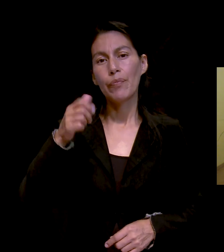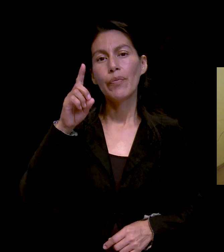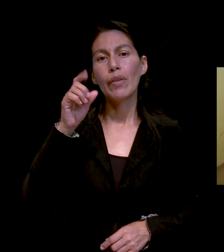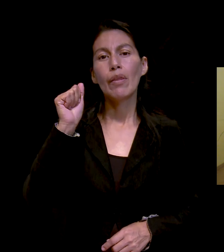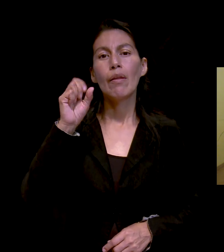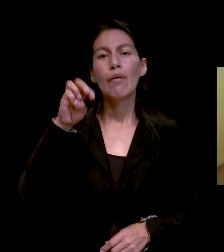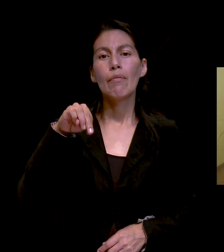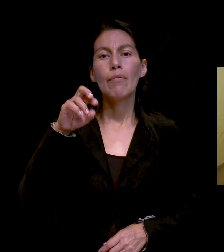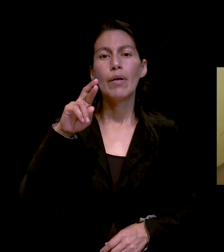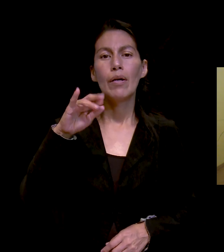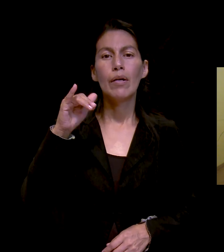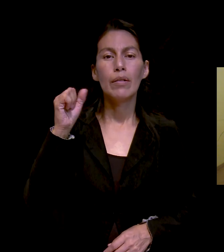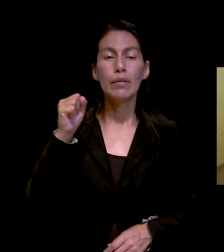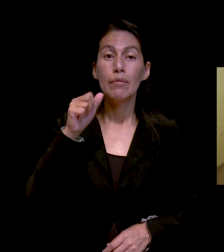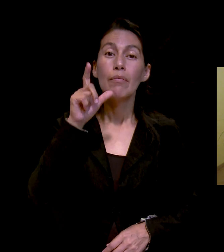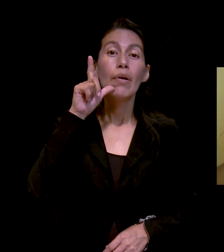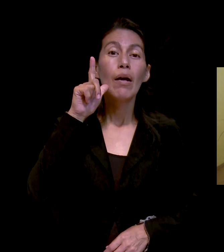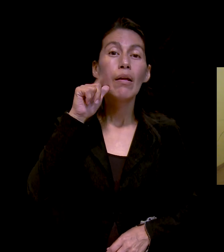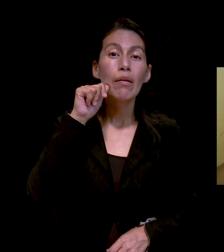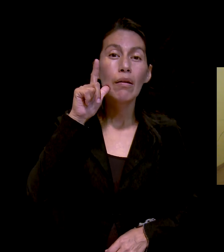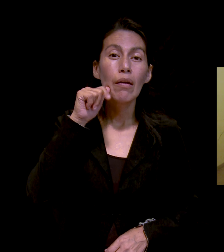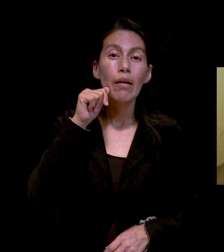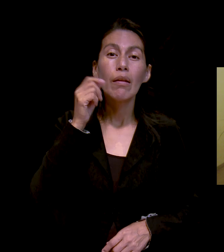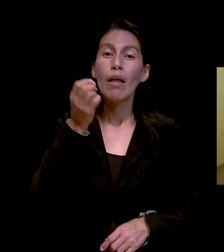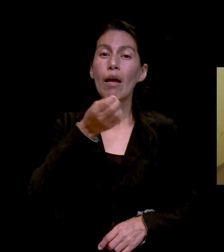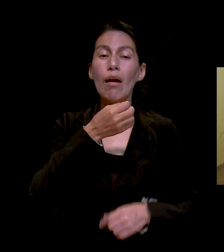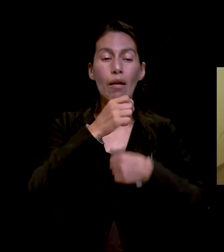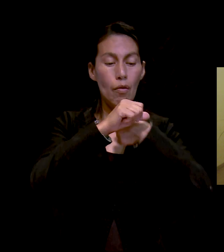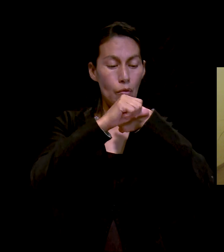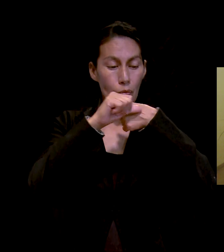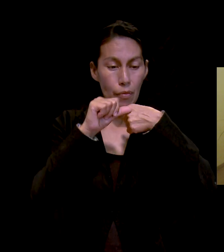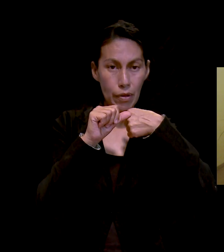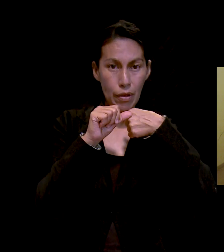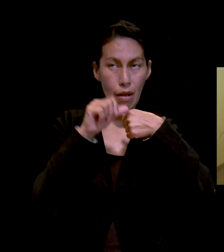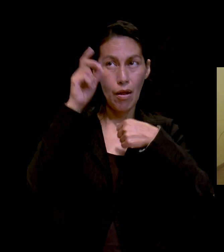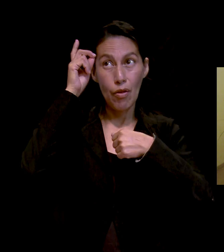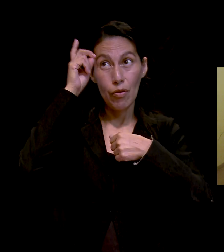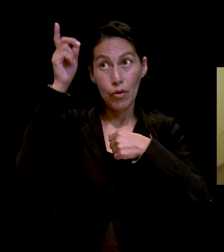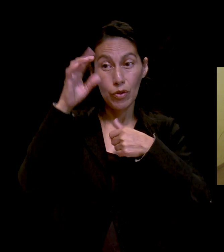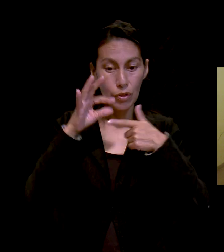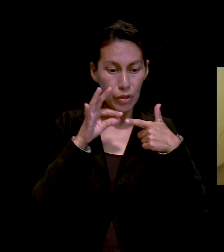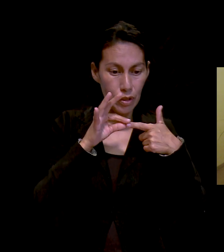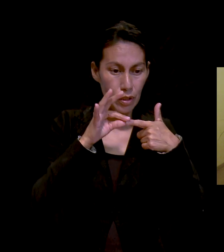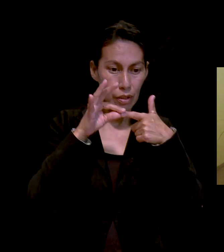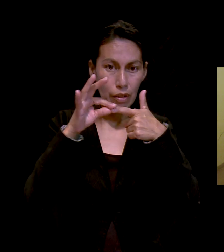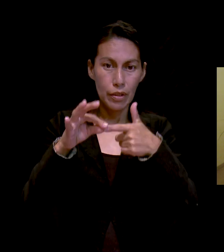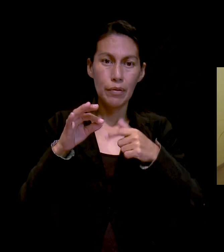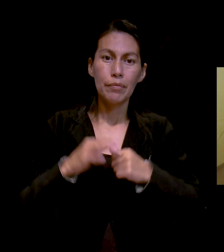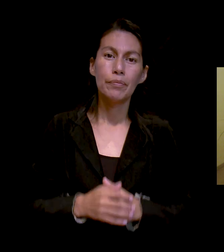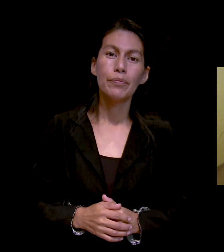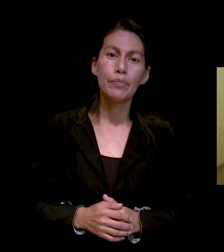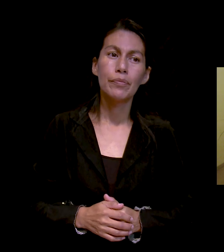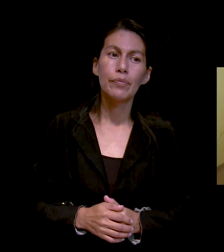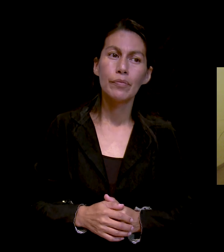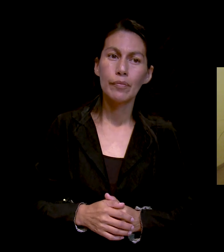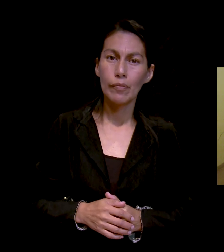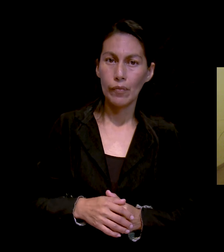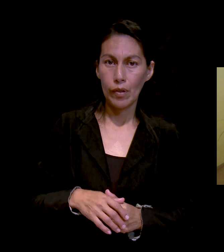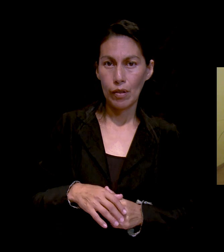que la operación pueda ser dirigida por Dios. Egla Rubí, oremos por nuestros enfermos de COVID.